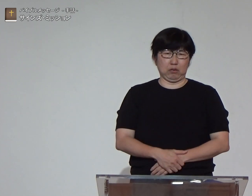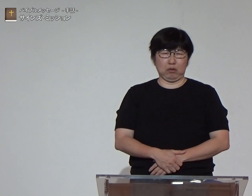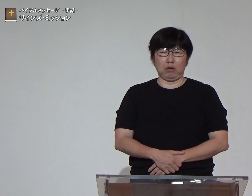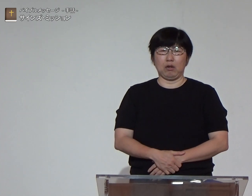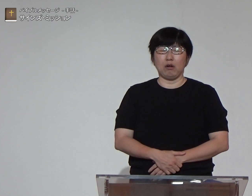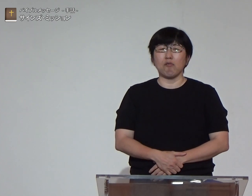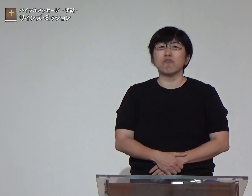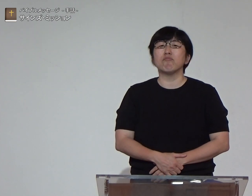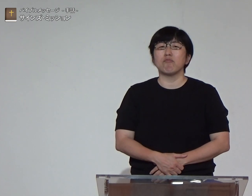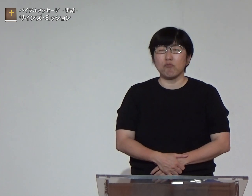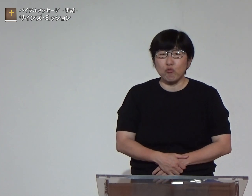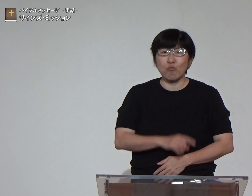しまったというものでした